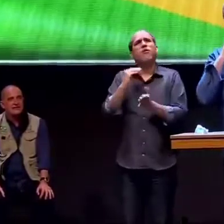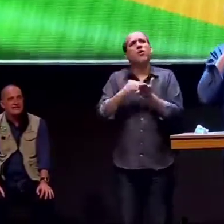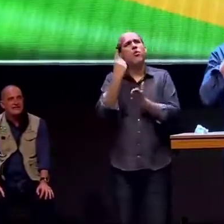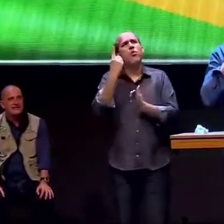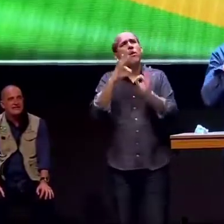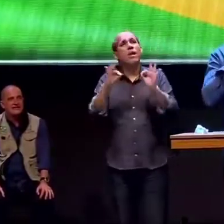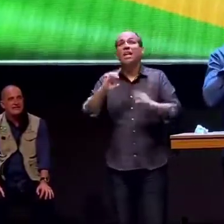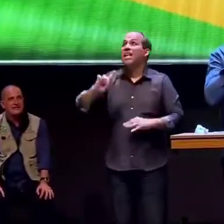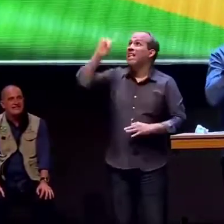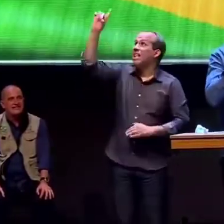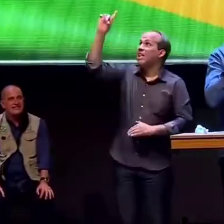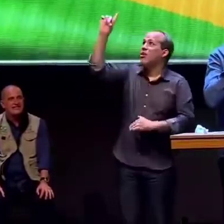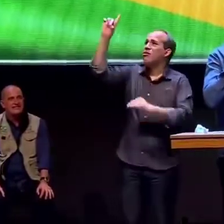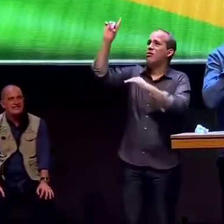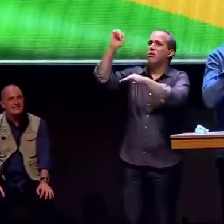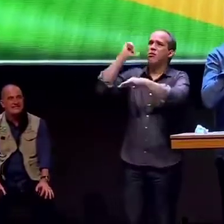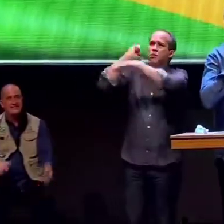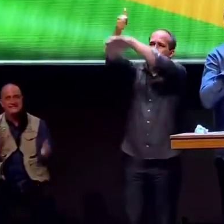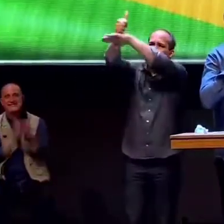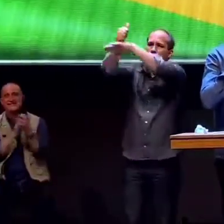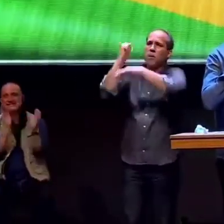falei Deus acima de todos